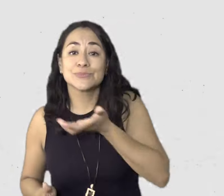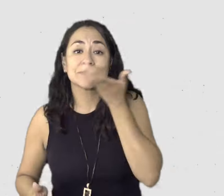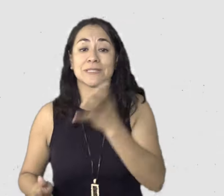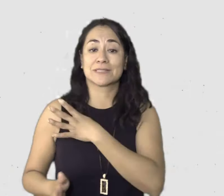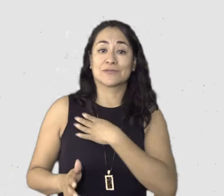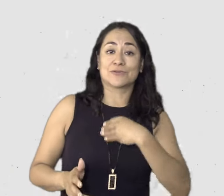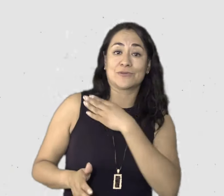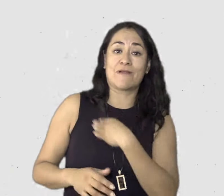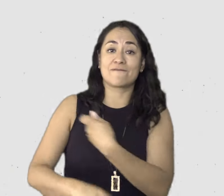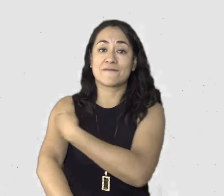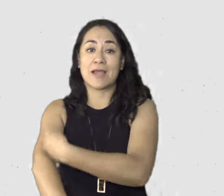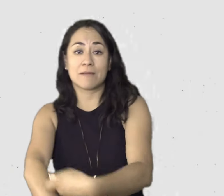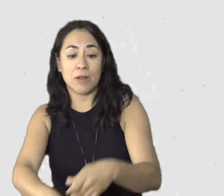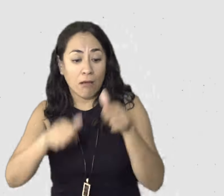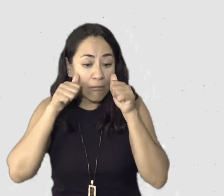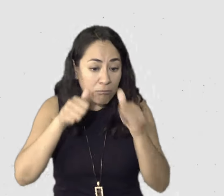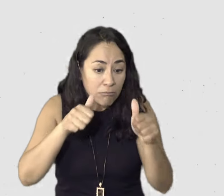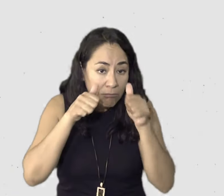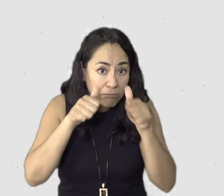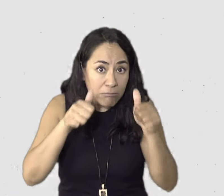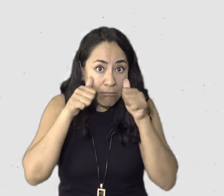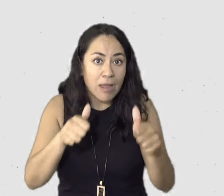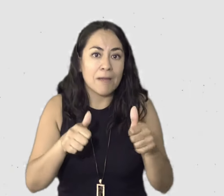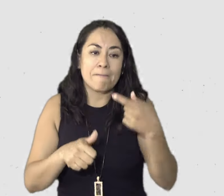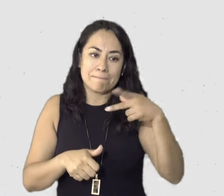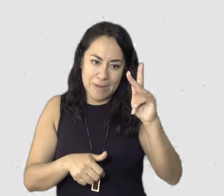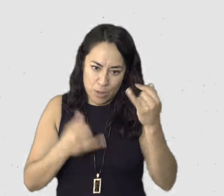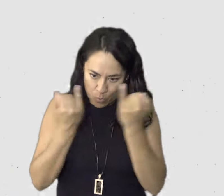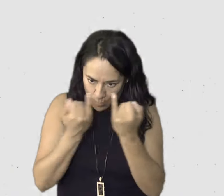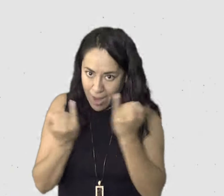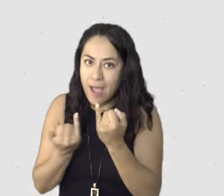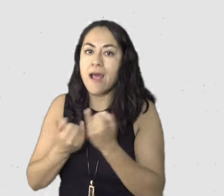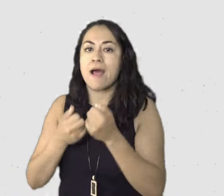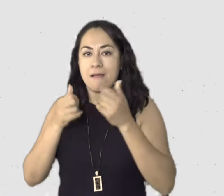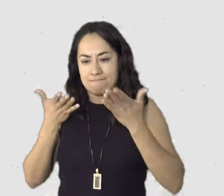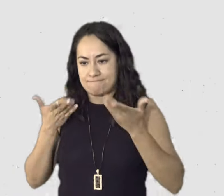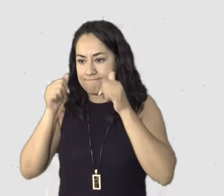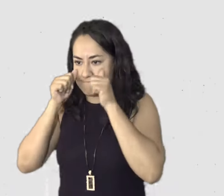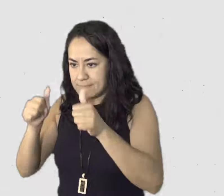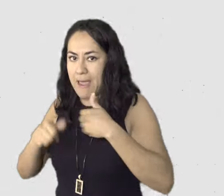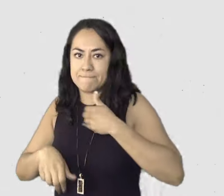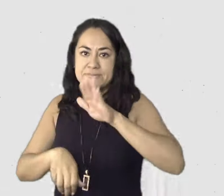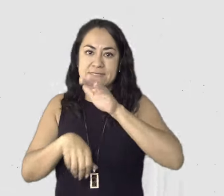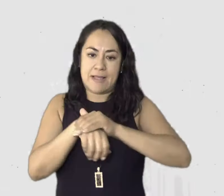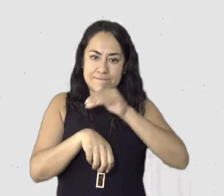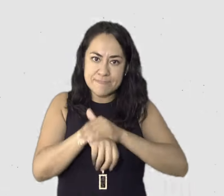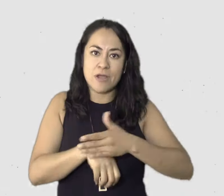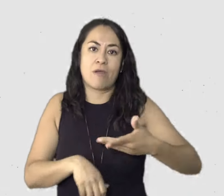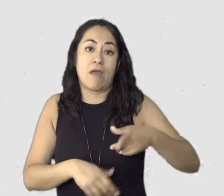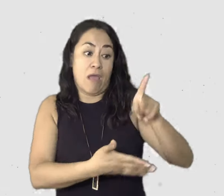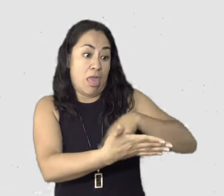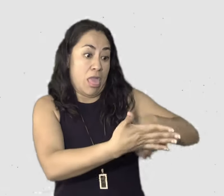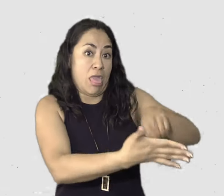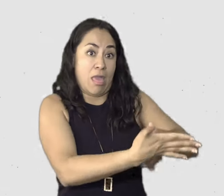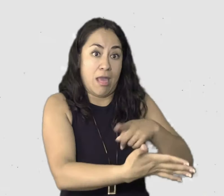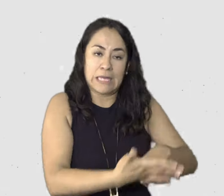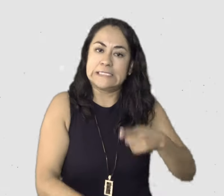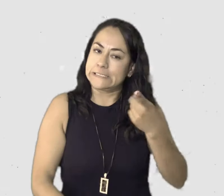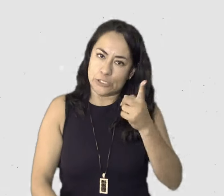en los hijos y en las, en la familia y todo esto, y para mí es una prioridad, mis amigas, a veces hay que cancelar cosas, a veces hay que